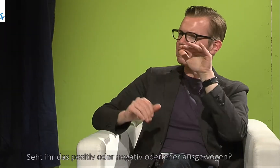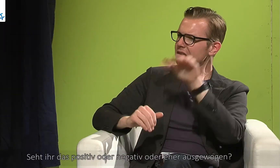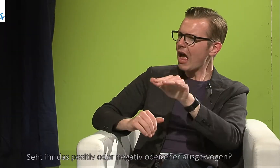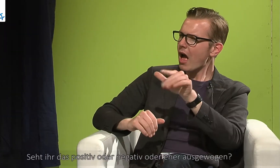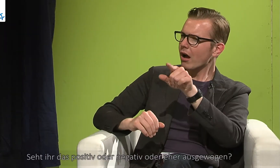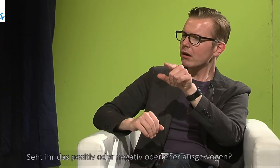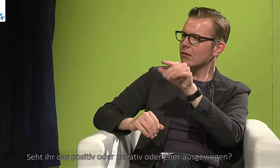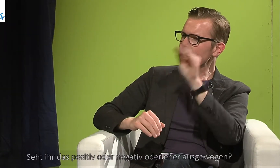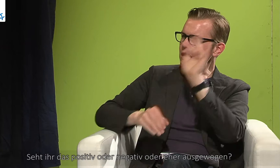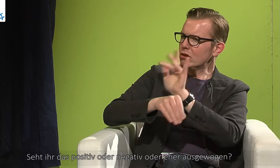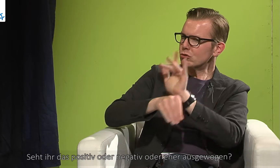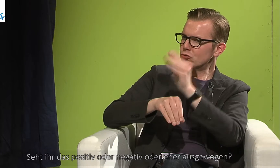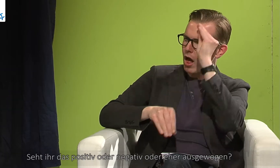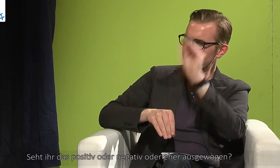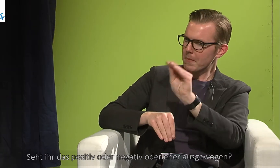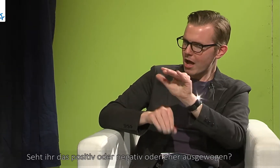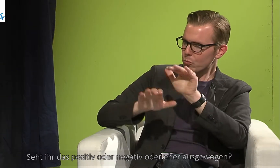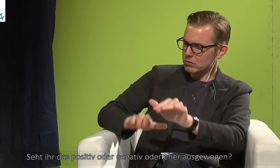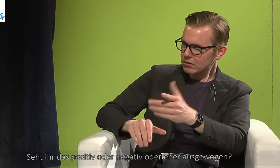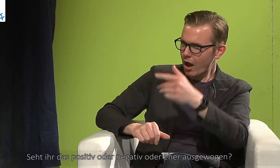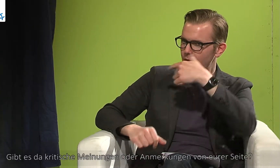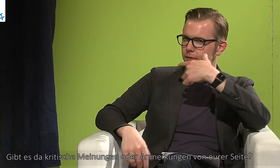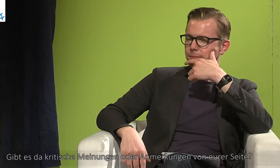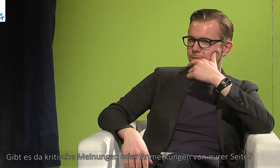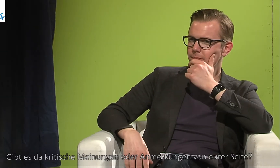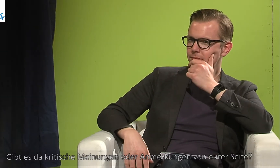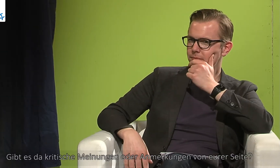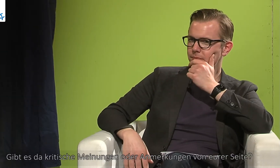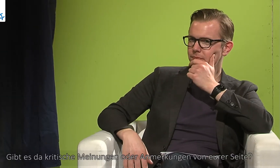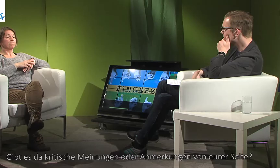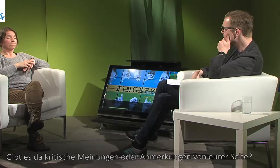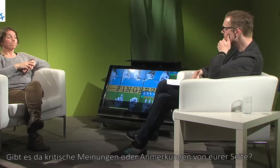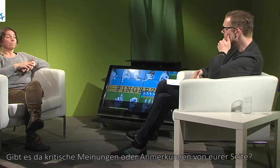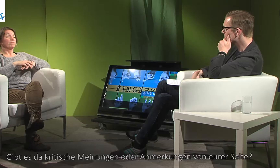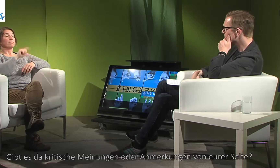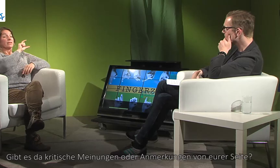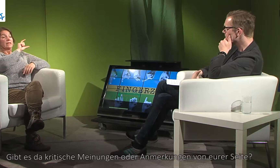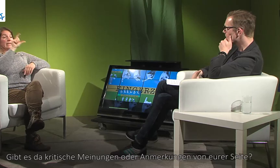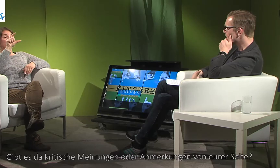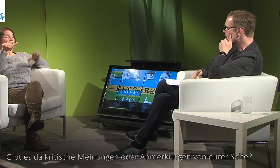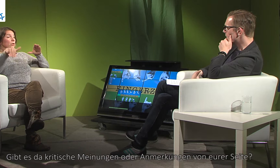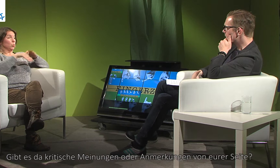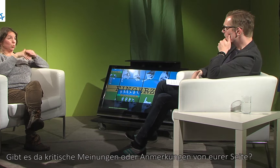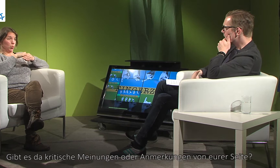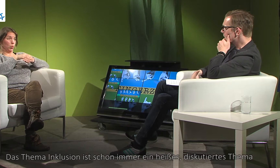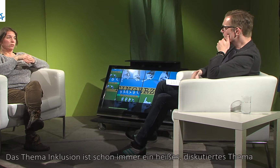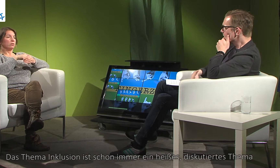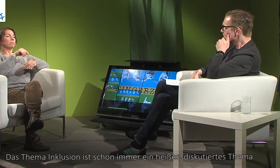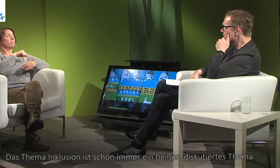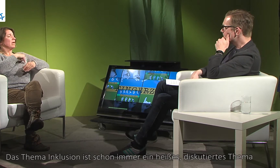positiv oder negativ oder eher ausgewogen? Gibt es da kritische Meinungen oder Anmerkungen von eurer Seite? Na, das Thema